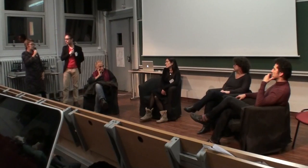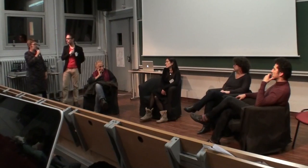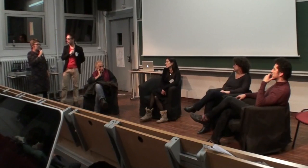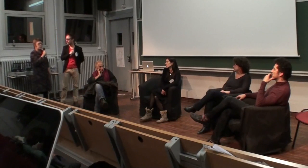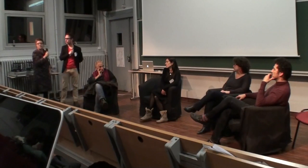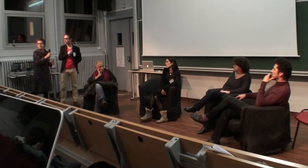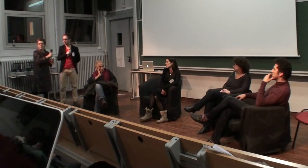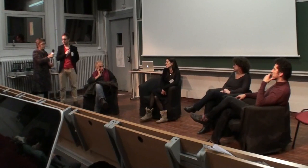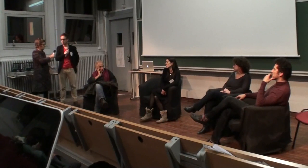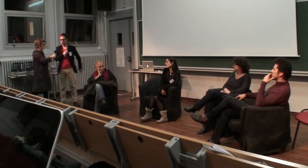dévalorisé.